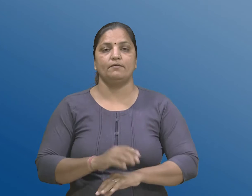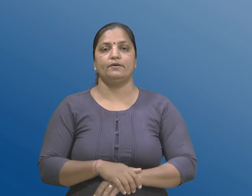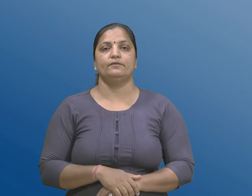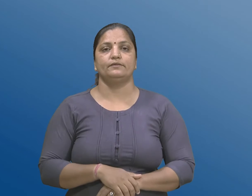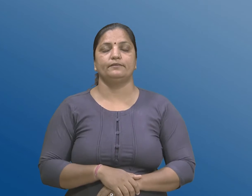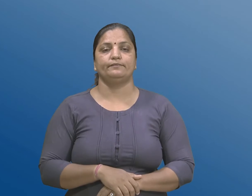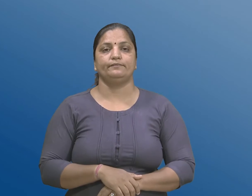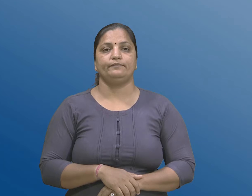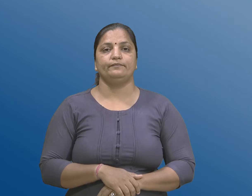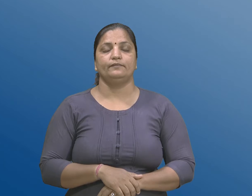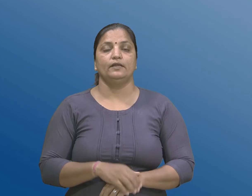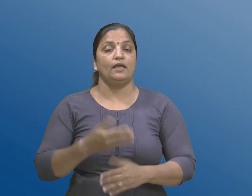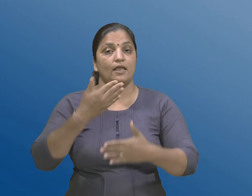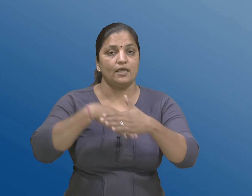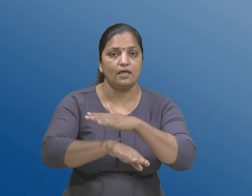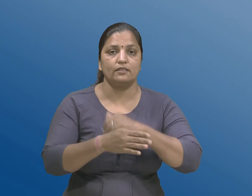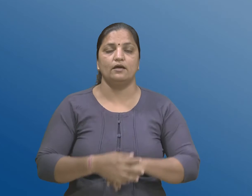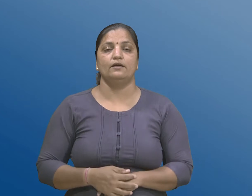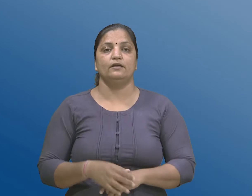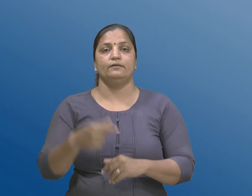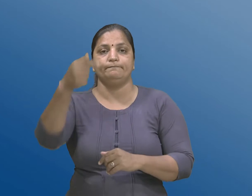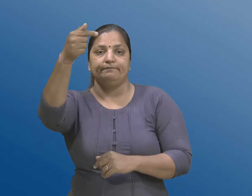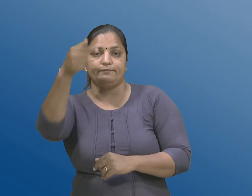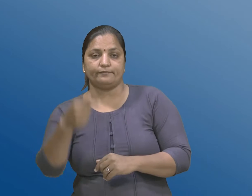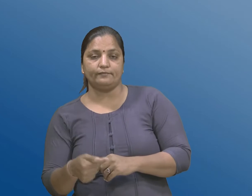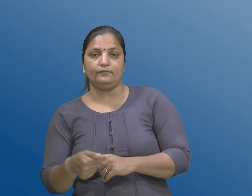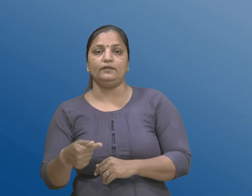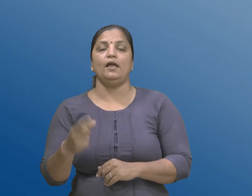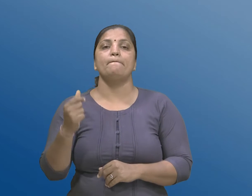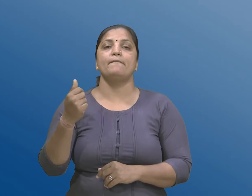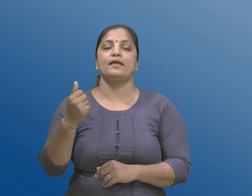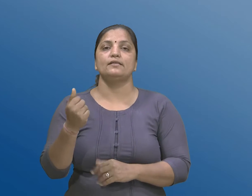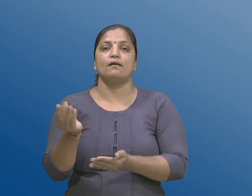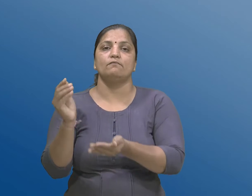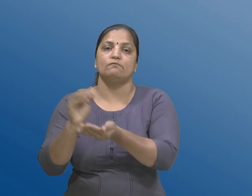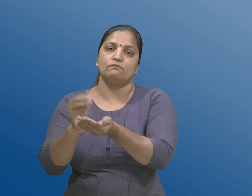जेमा नीचे मुझब नाना जमा करवामा आवशे